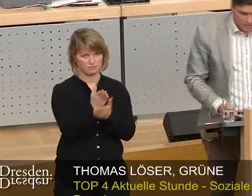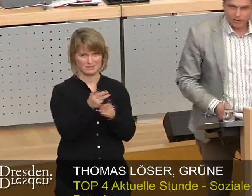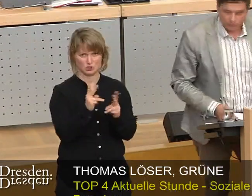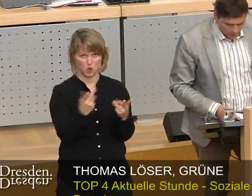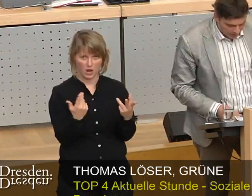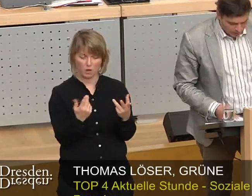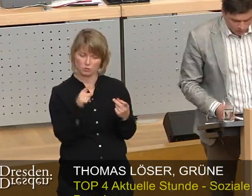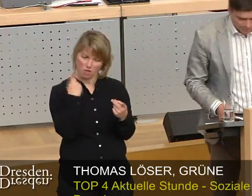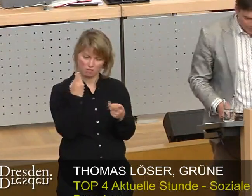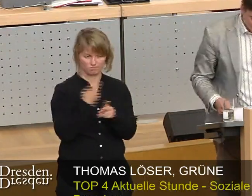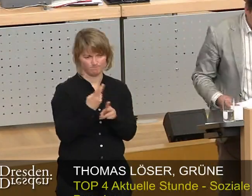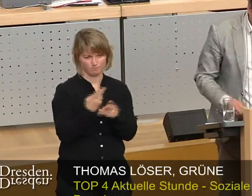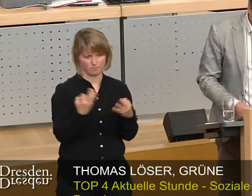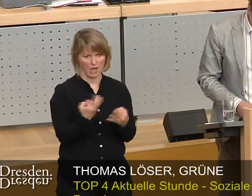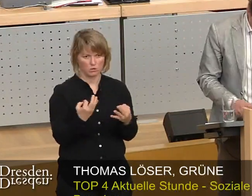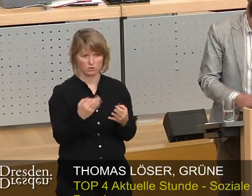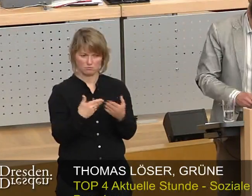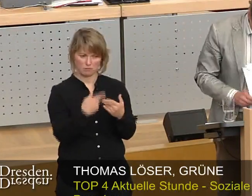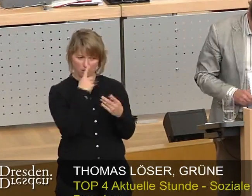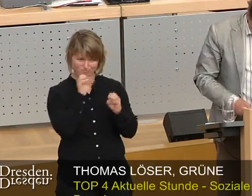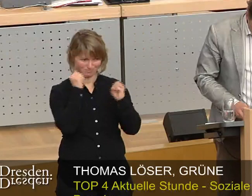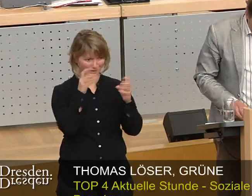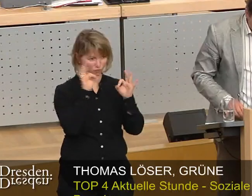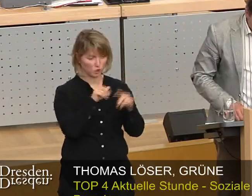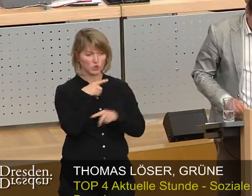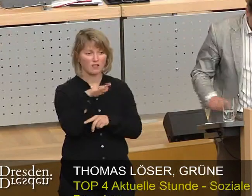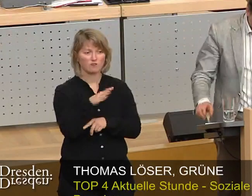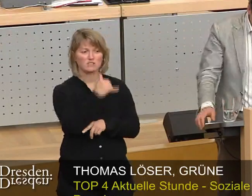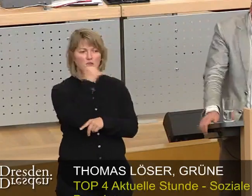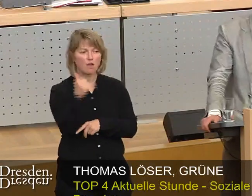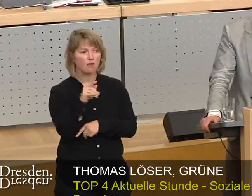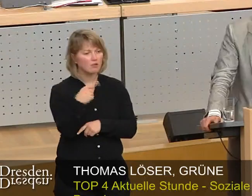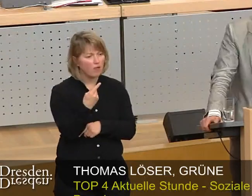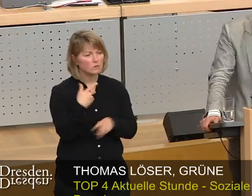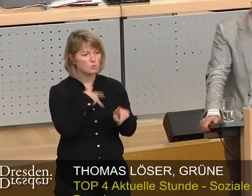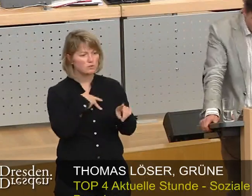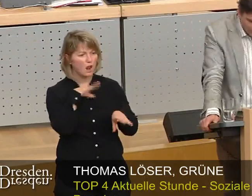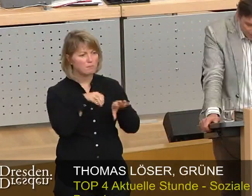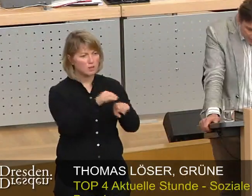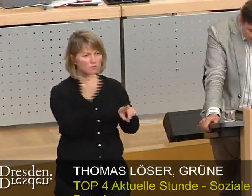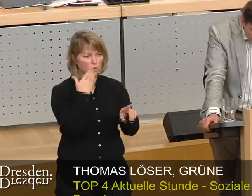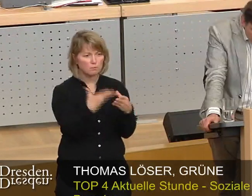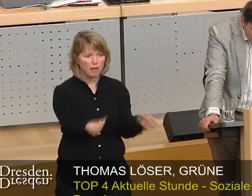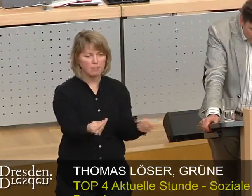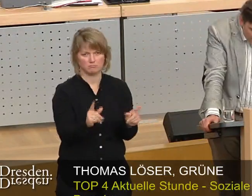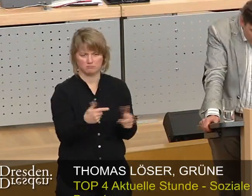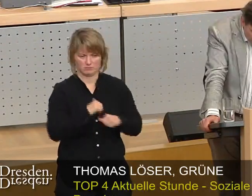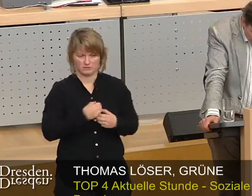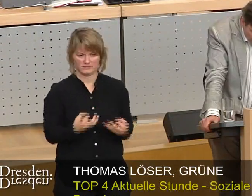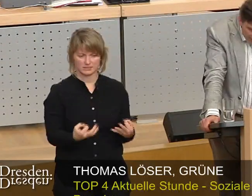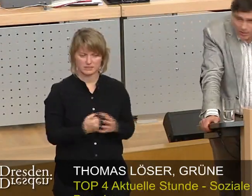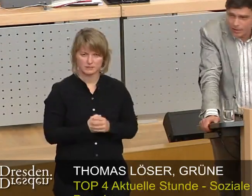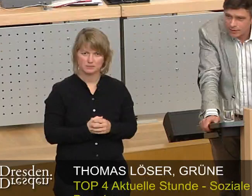danach verstetigt wird. Weil was nützt uns das, wenn wir dann dort keine Sozialbelegungswohnung mehr haben? Diese neue